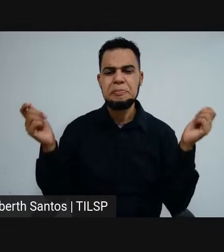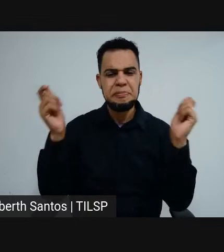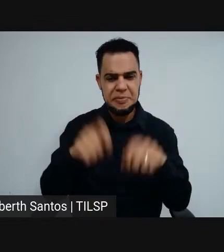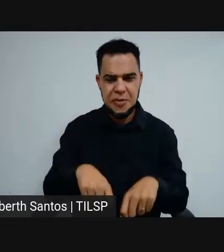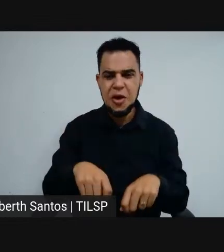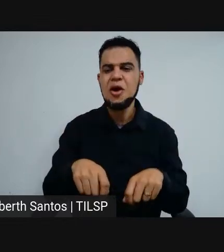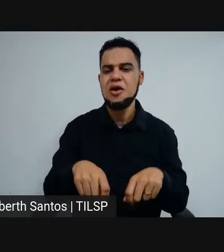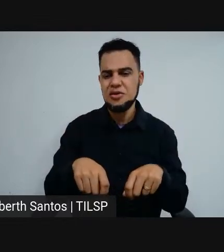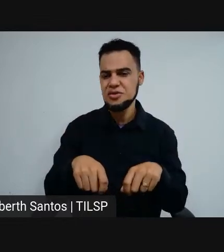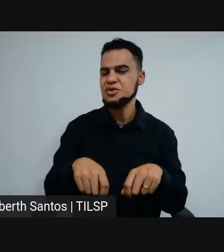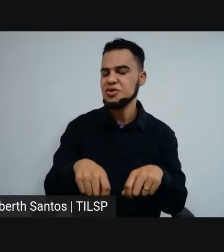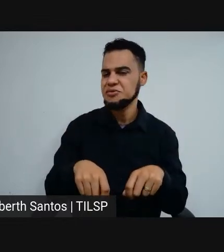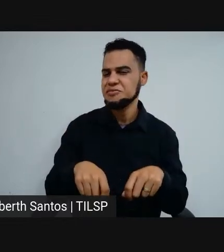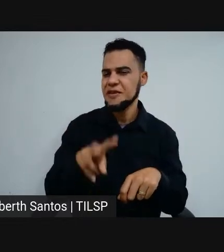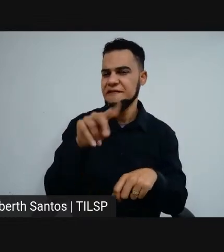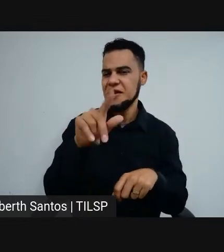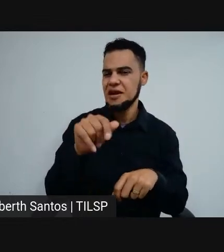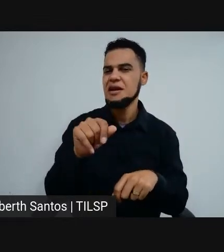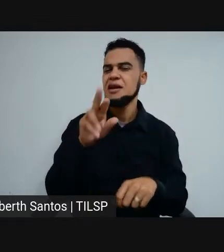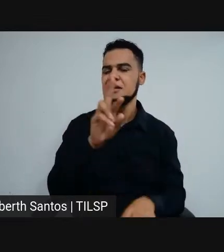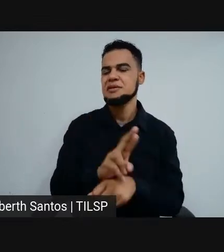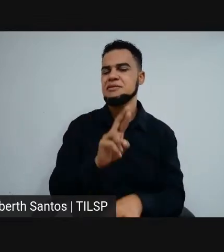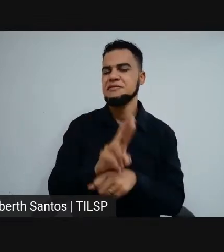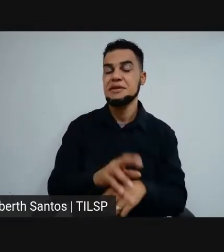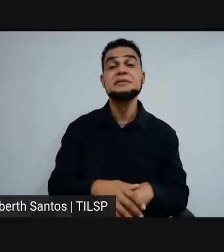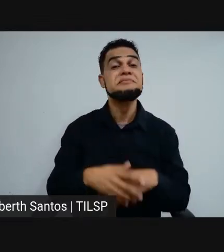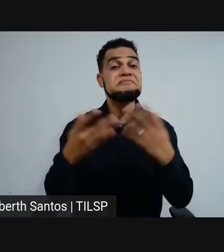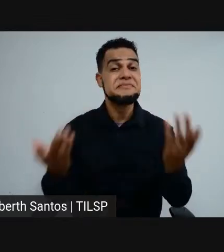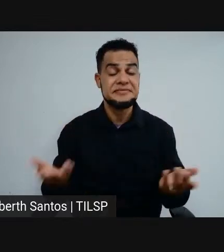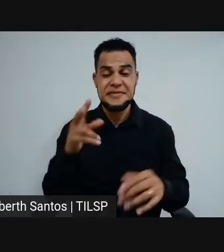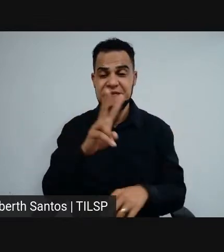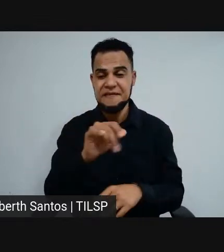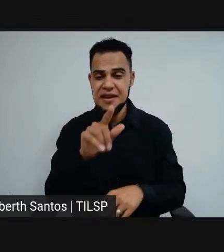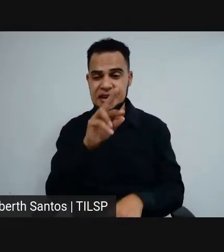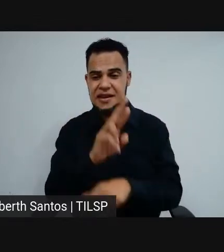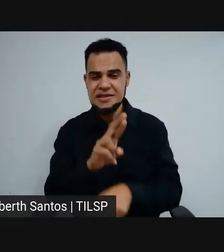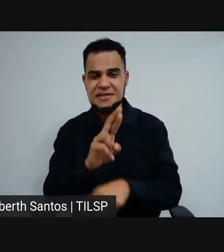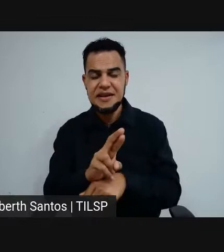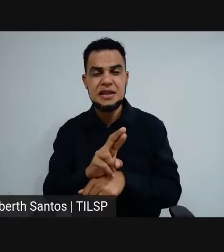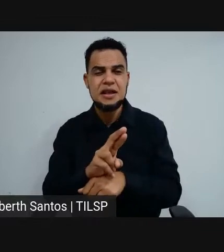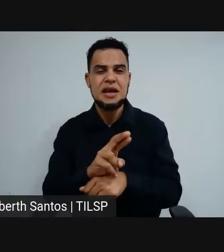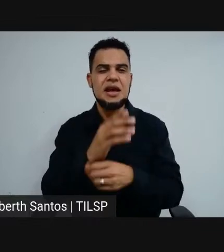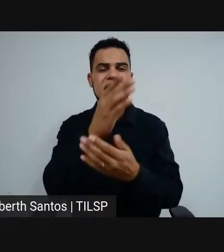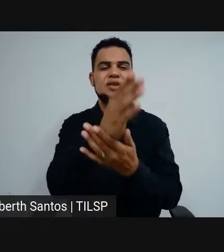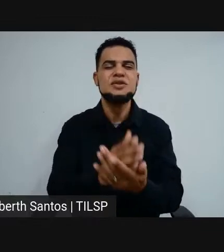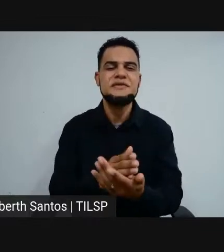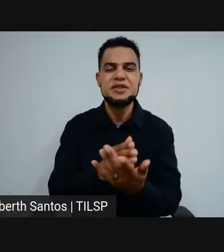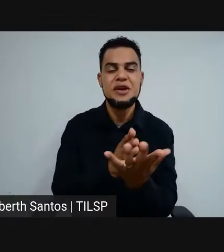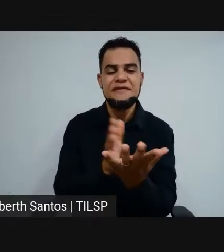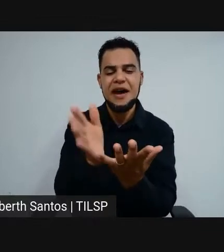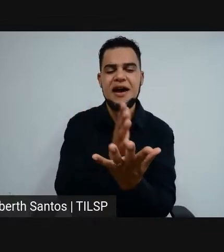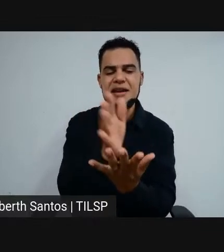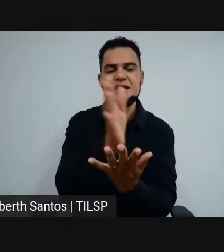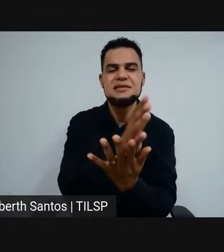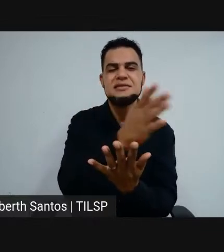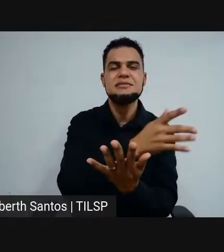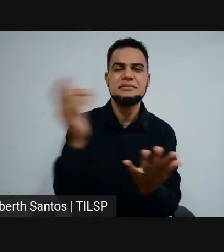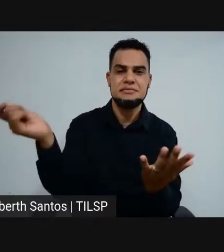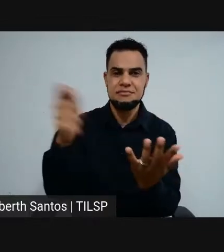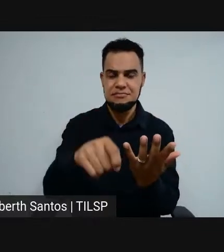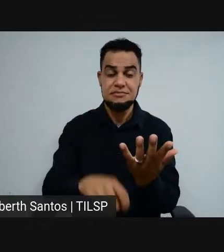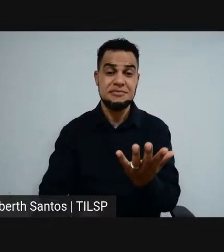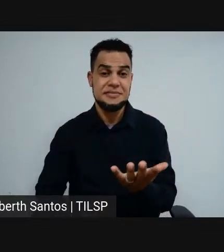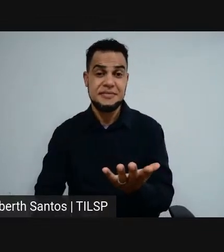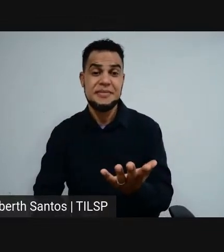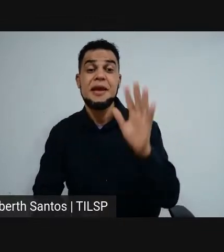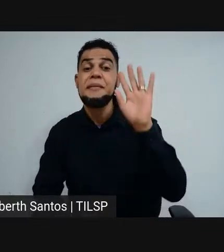vagas reservadas. Essas vagas reservadas, elas se dividem em várias possibilidades. Então, para ficar